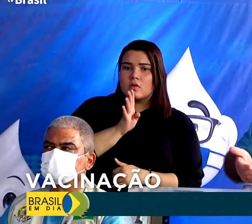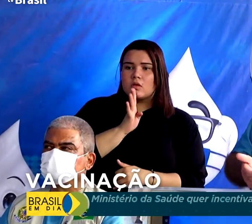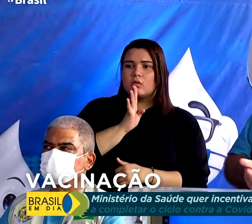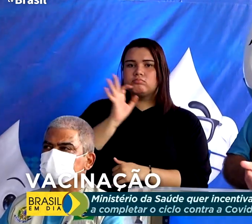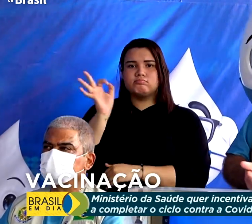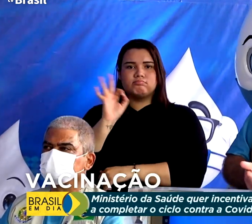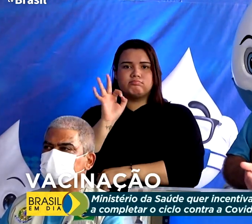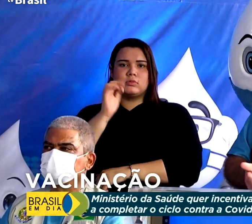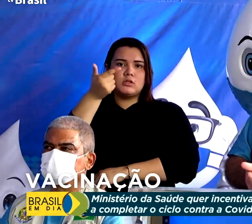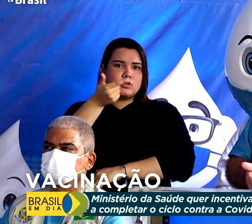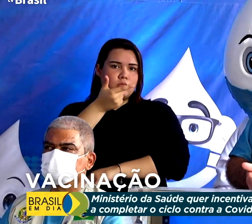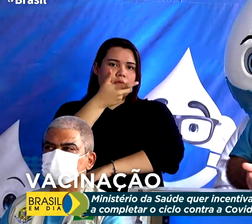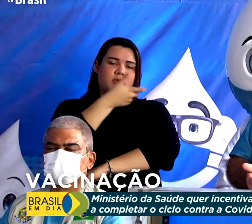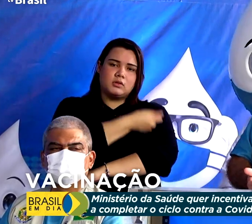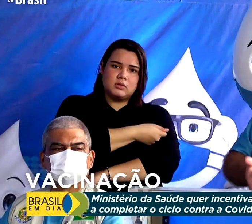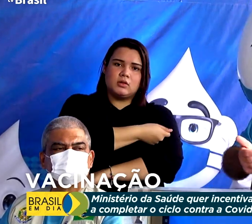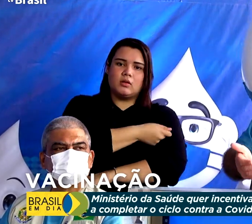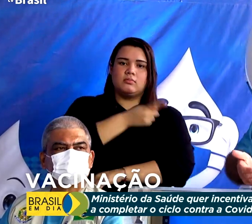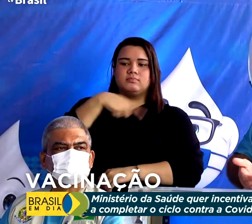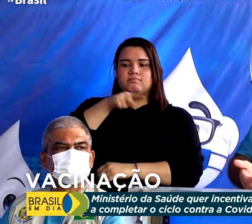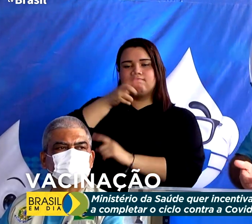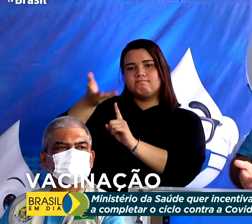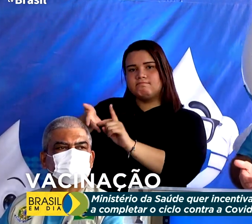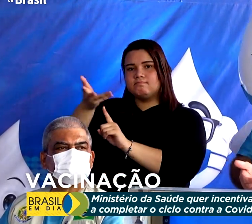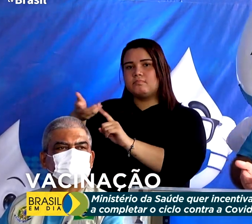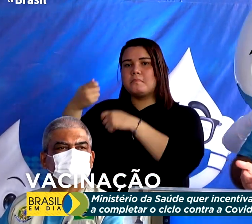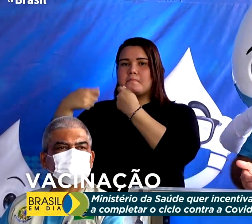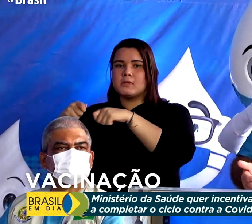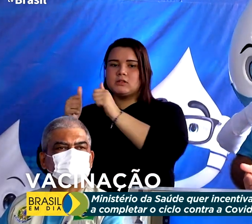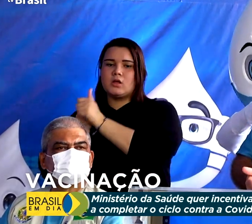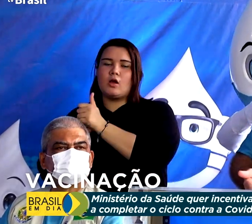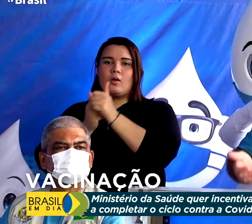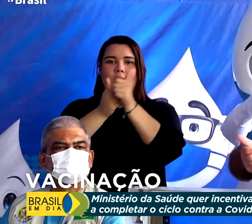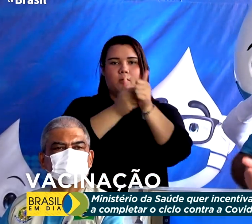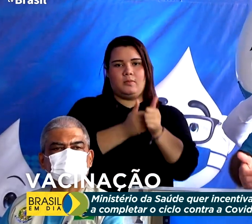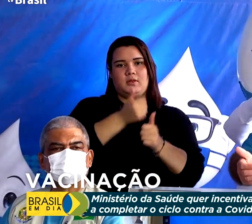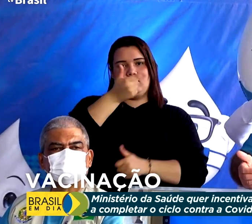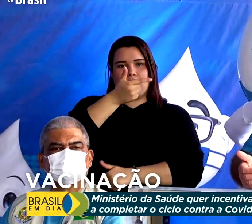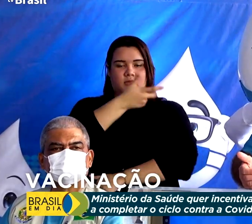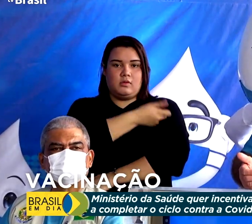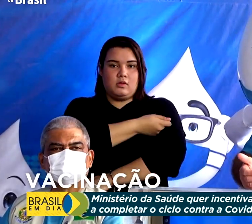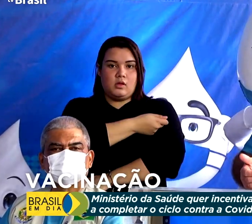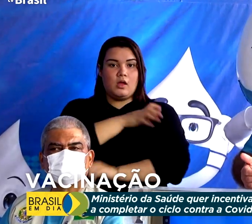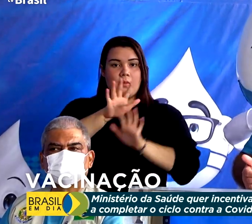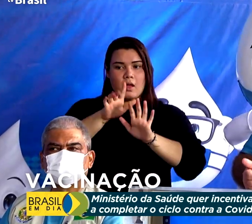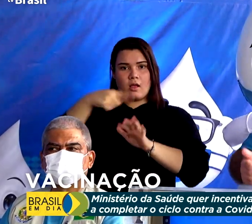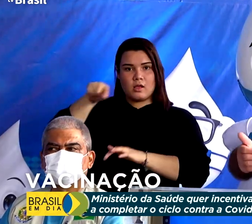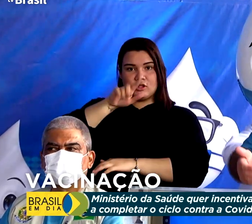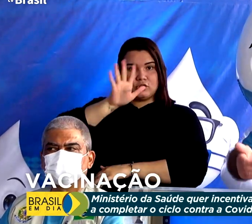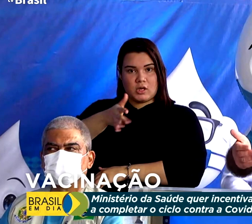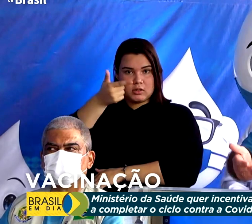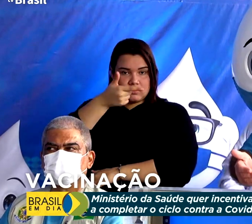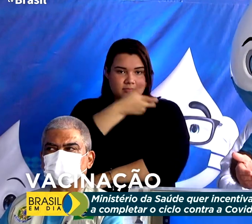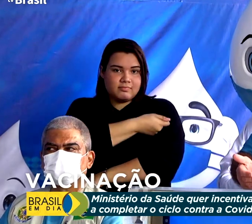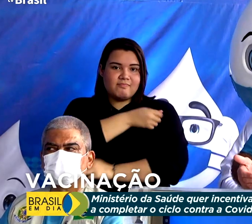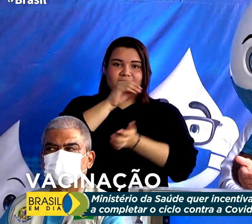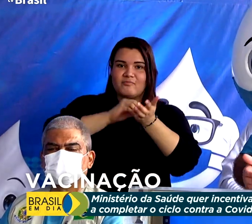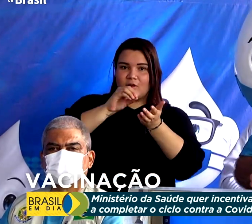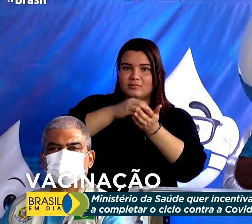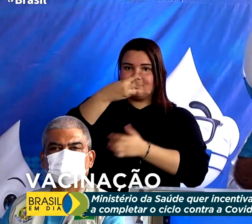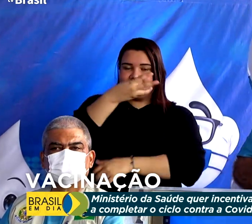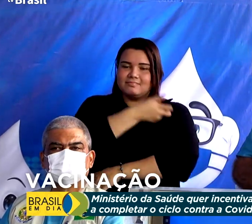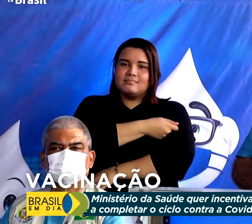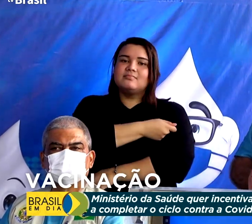tomaram a segunda dose de vacina, para tomar a segunda dose de vacina. E aqueles que tomaram a segunda dose, que não tomaram ainda doses de